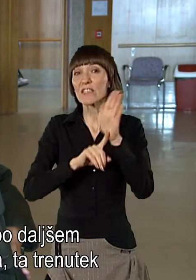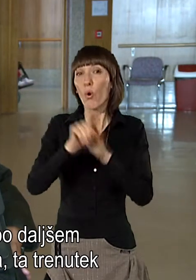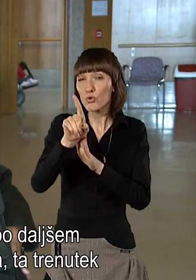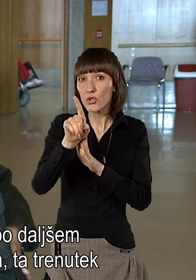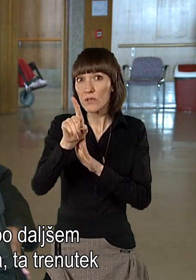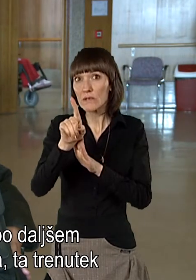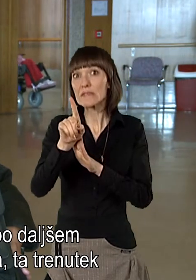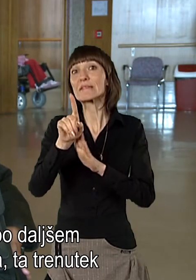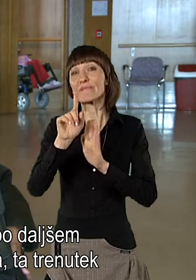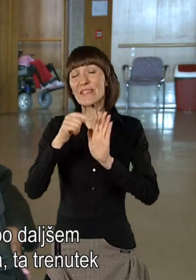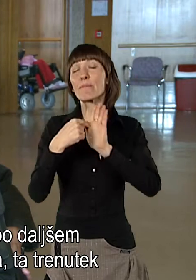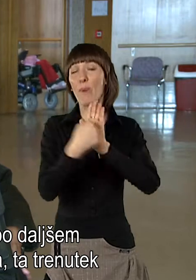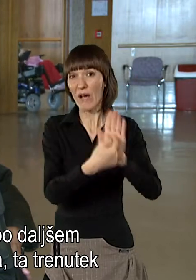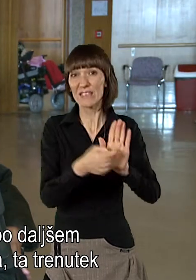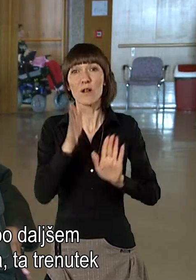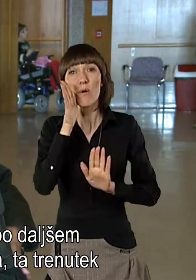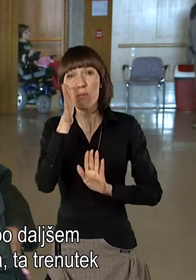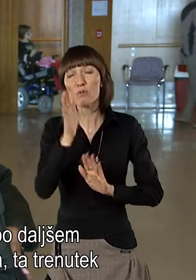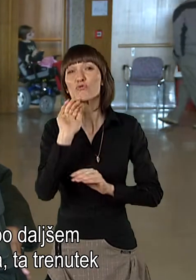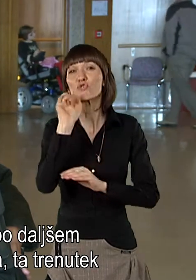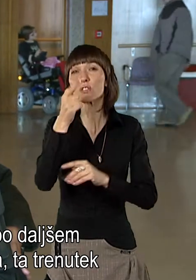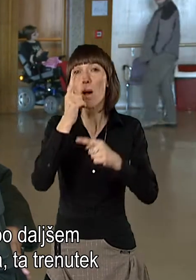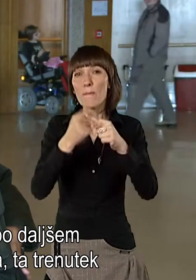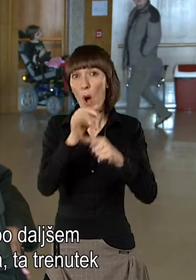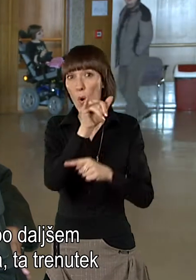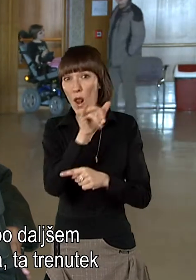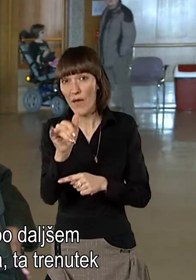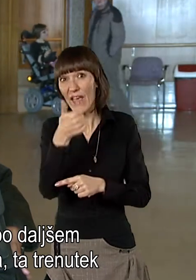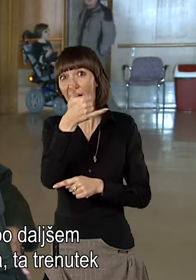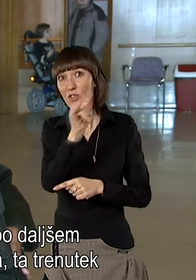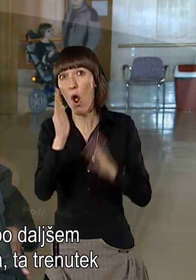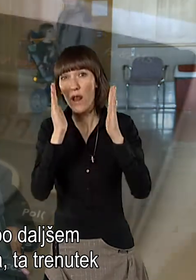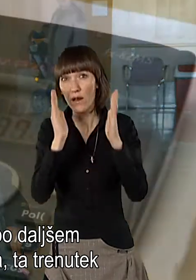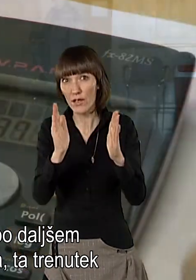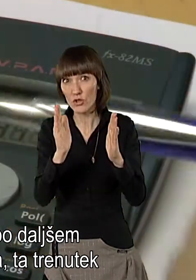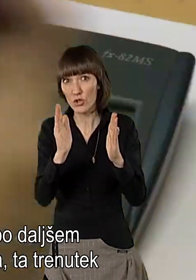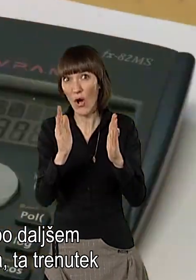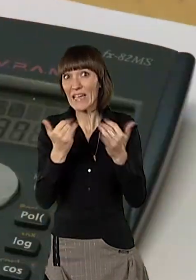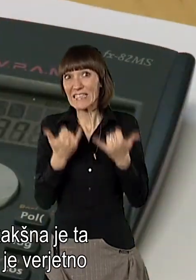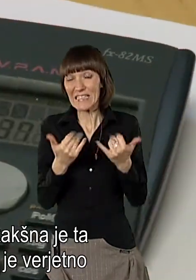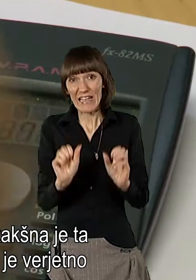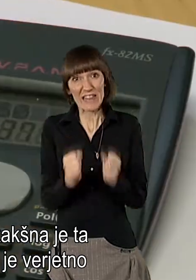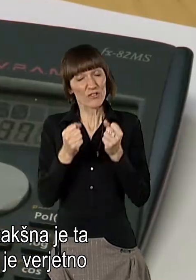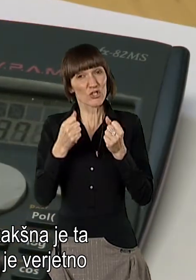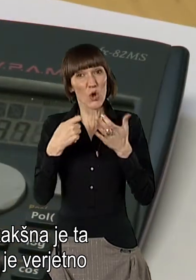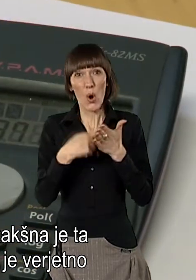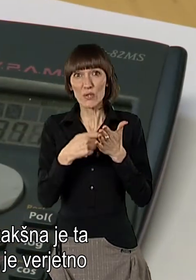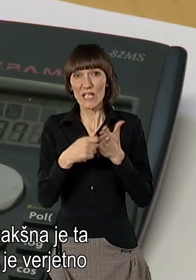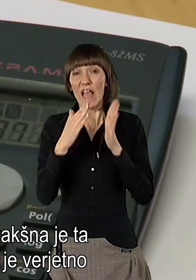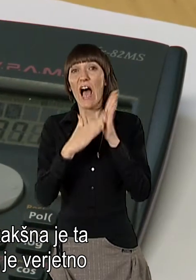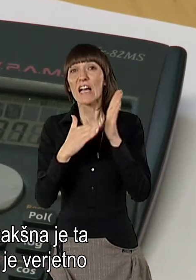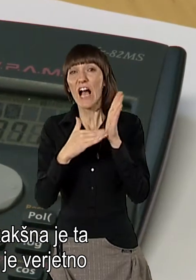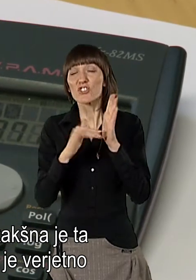učinki se pokažejo po daljšnem vodobju, po pol leta, leta, dni, pravzaprav ta trenutek težko ocenjujemo,